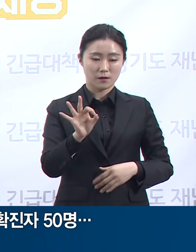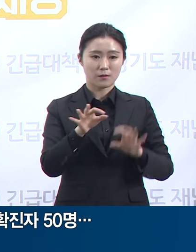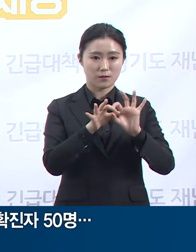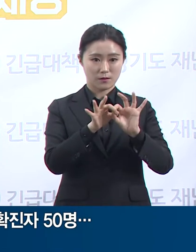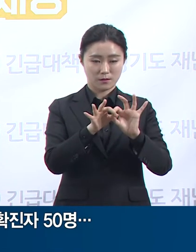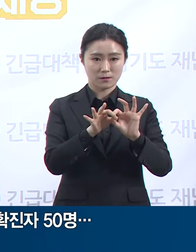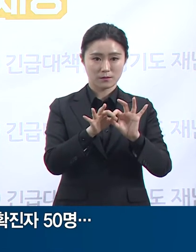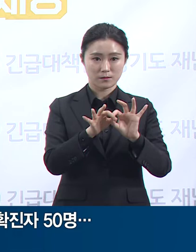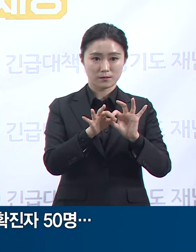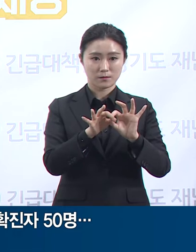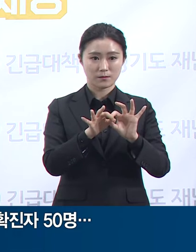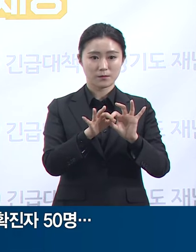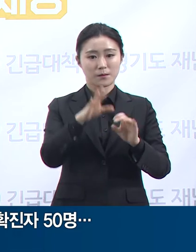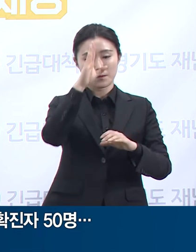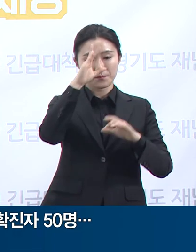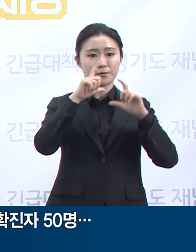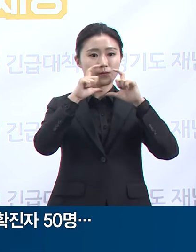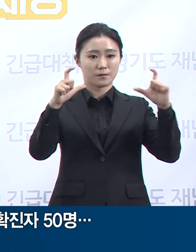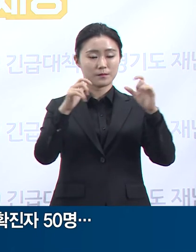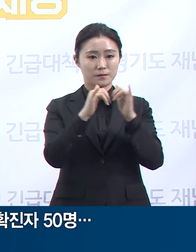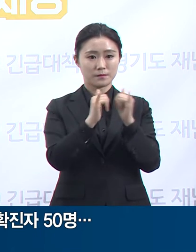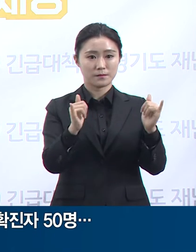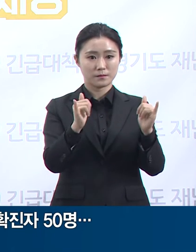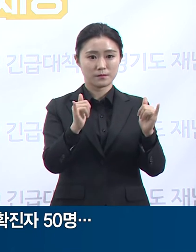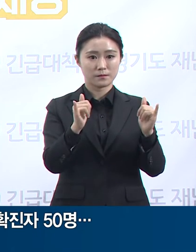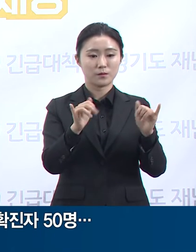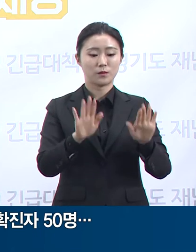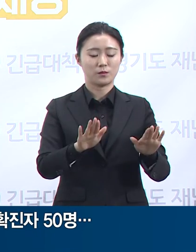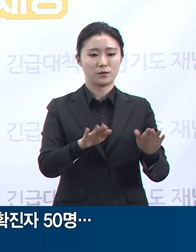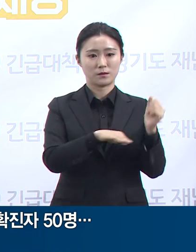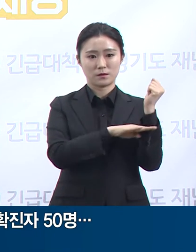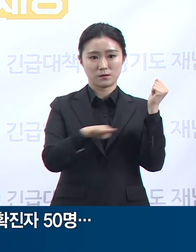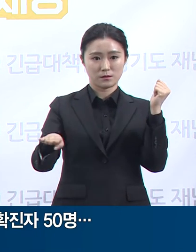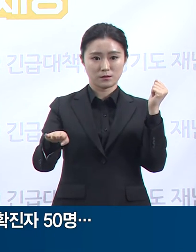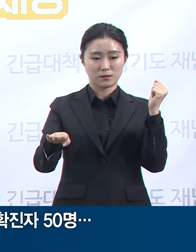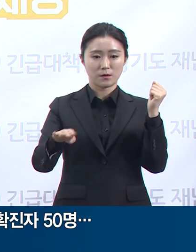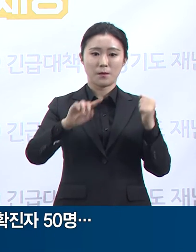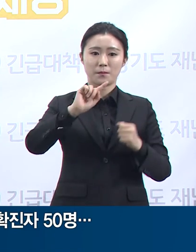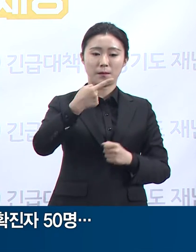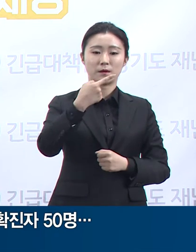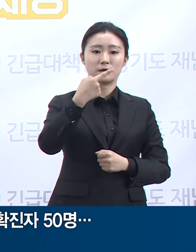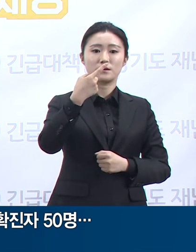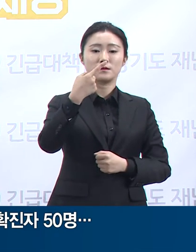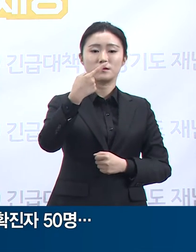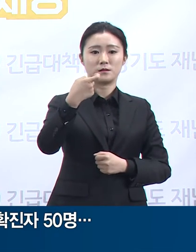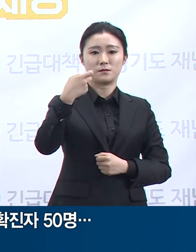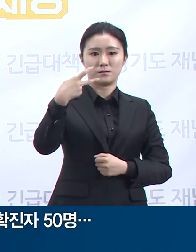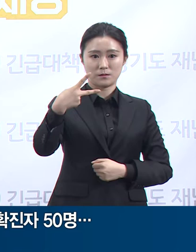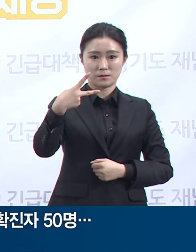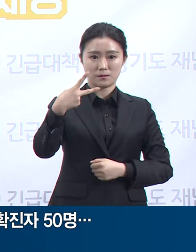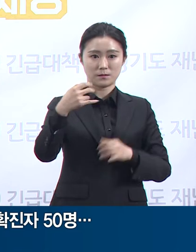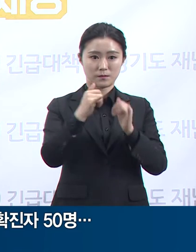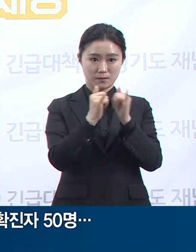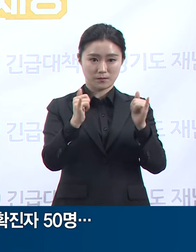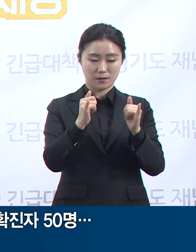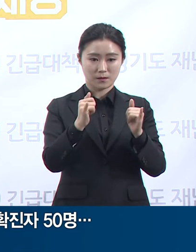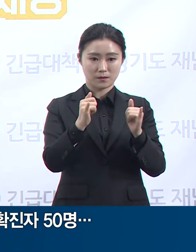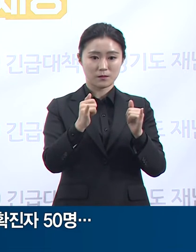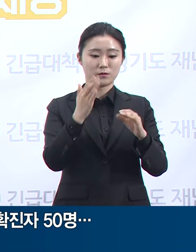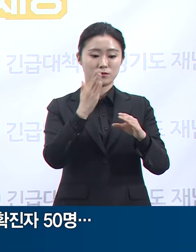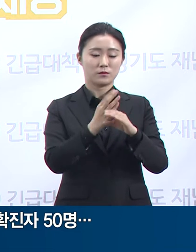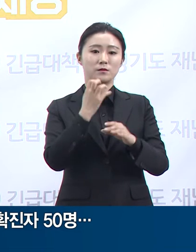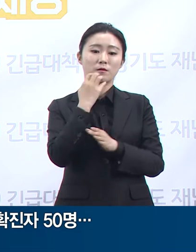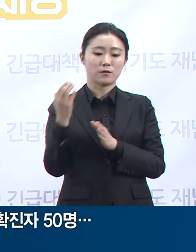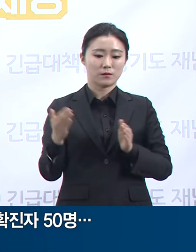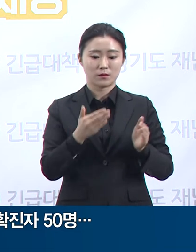쿠팡 물류센터 관련 확진자는 오늘 0시 기준 총 112명이며 이 중 도내 확진자는 전일 0시